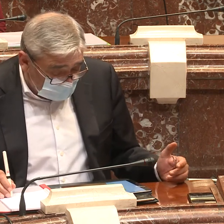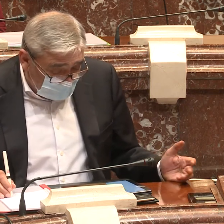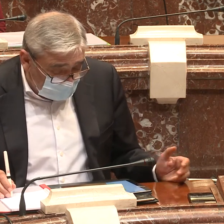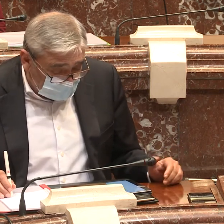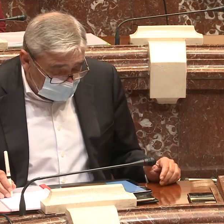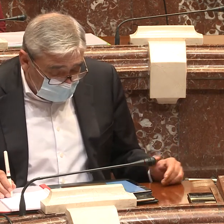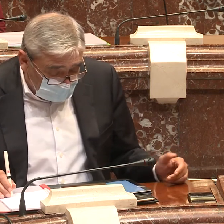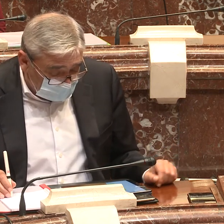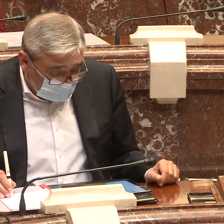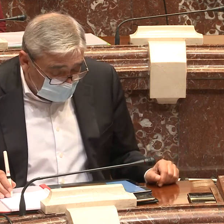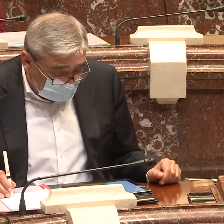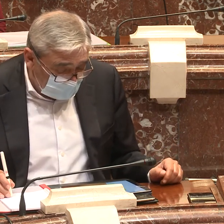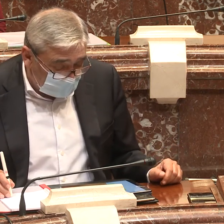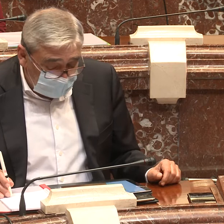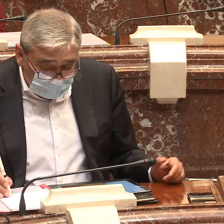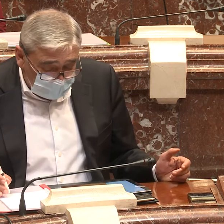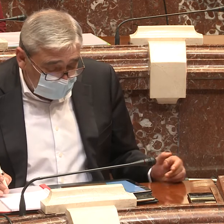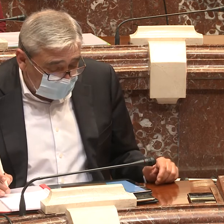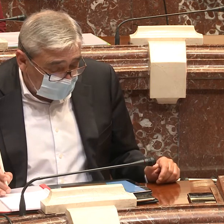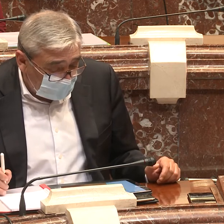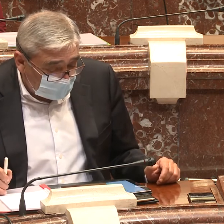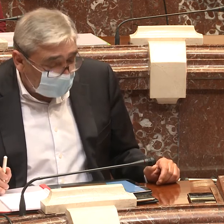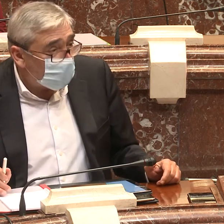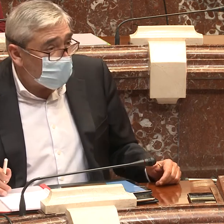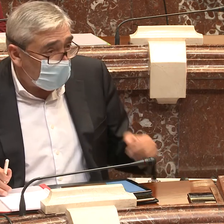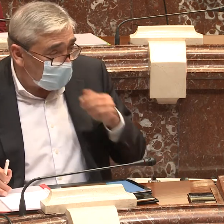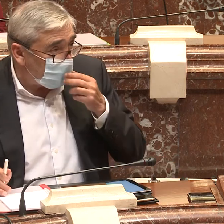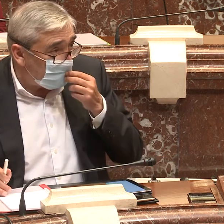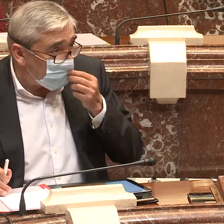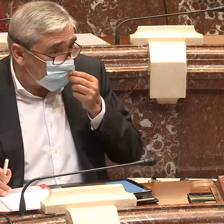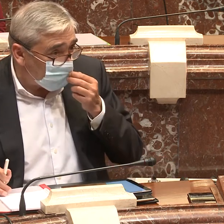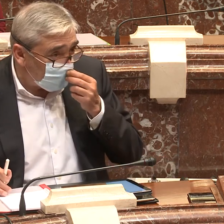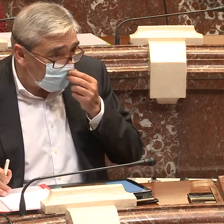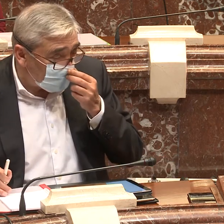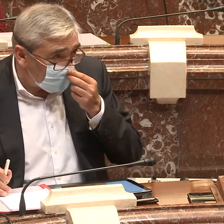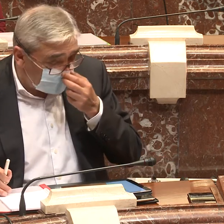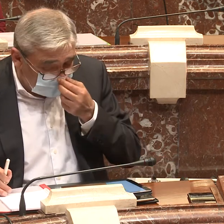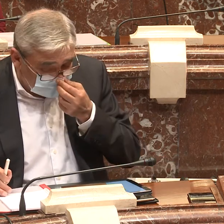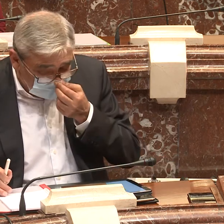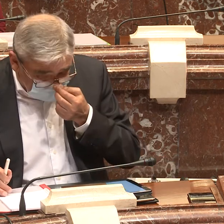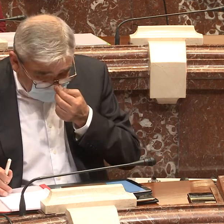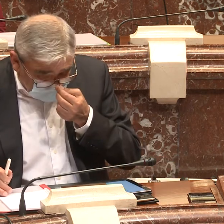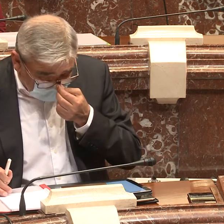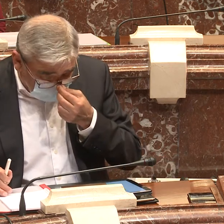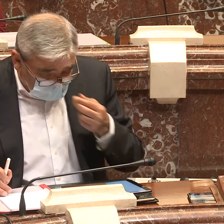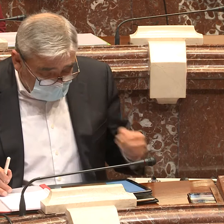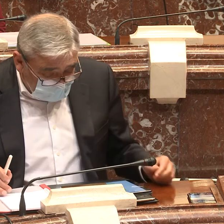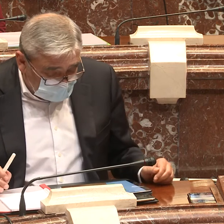objetivo muy loable el que tienen ustedes, que es el de la plena inclusión de las personas, en este caso, sordas o